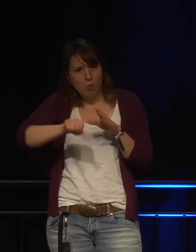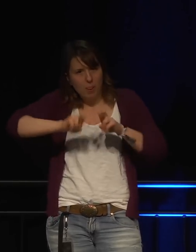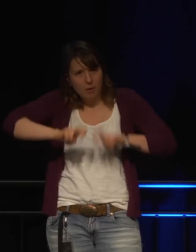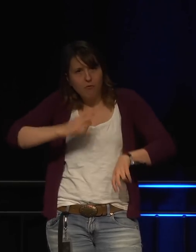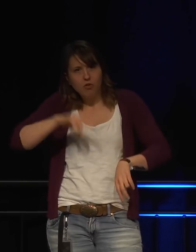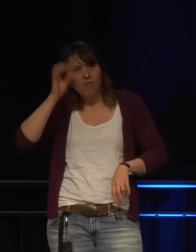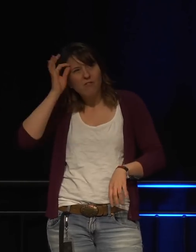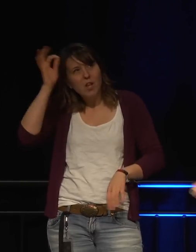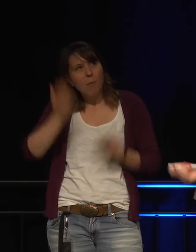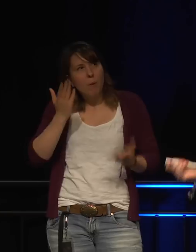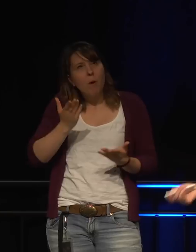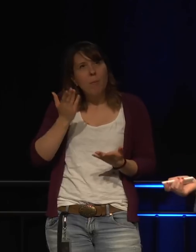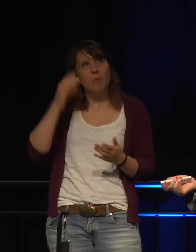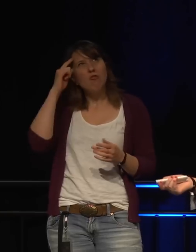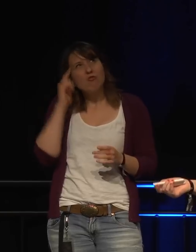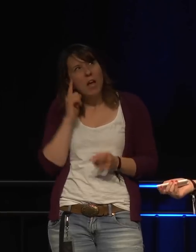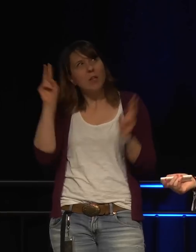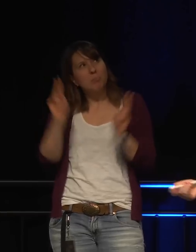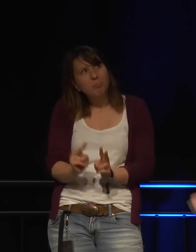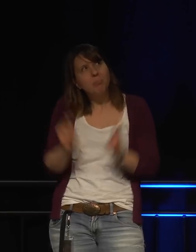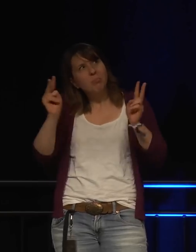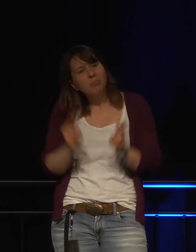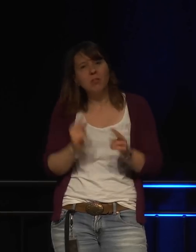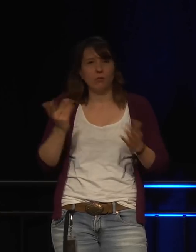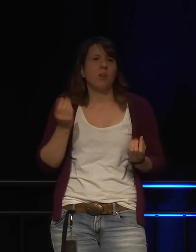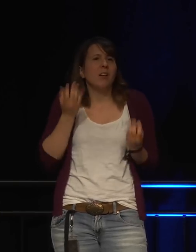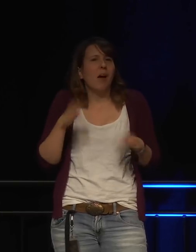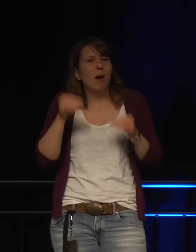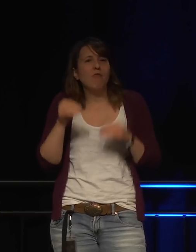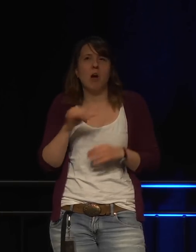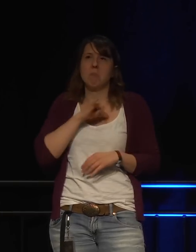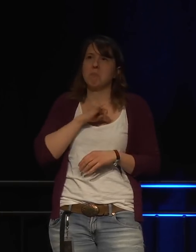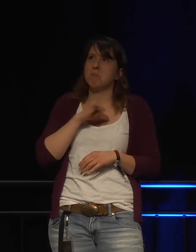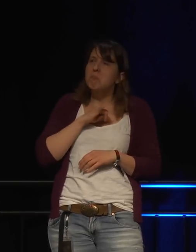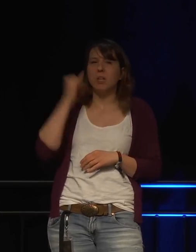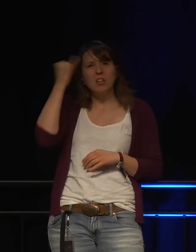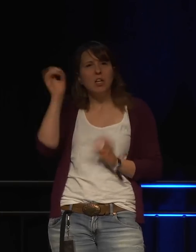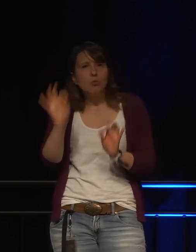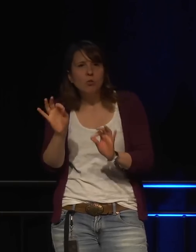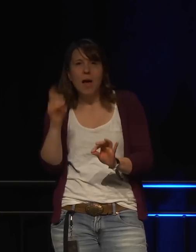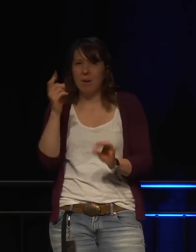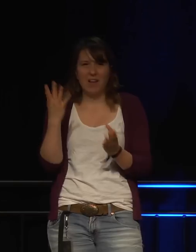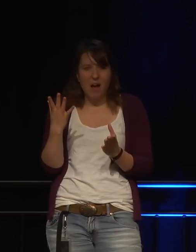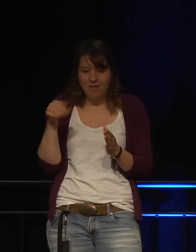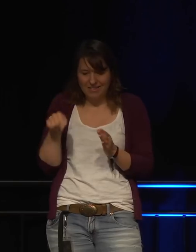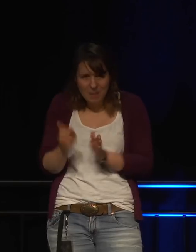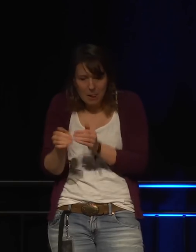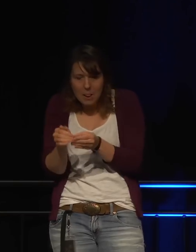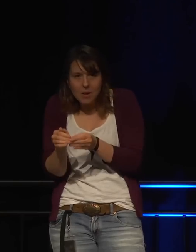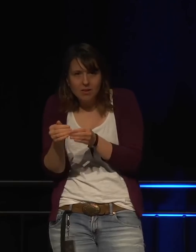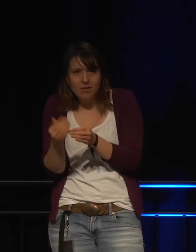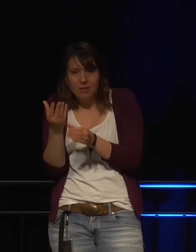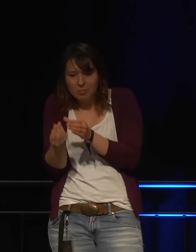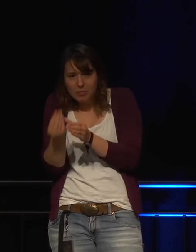Also analysieren sie ihren Stuhlgang. Es klingt vielleicht ein bisschen komisch am Anfang. Aber diese